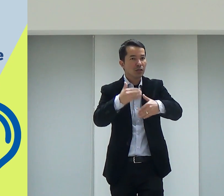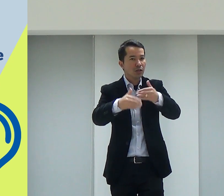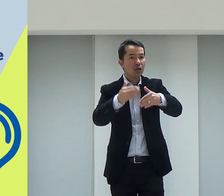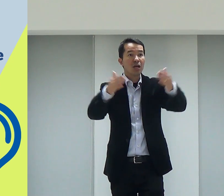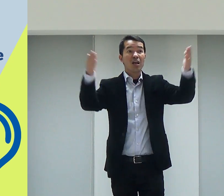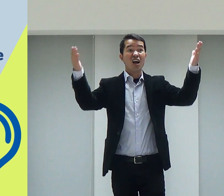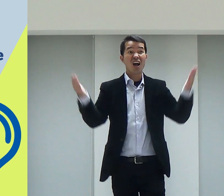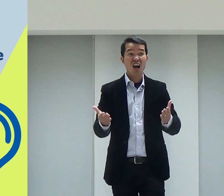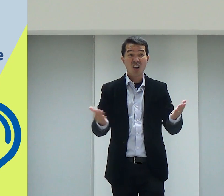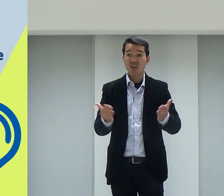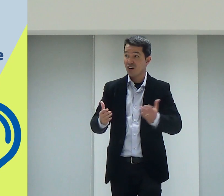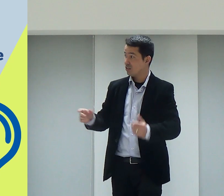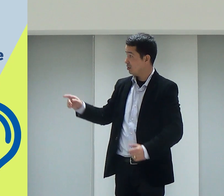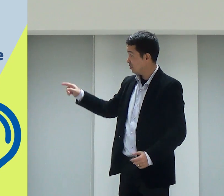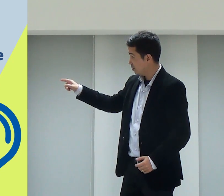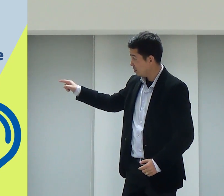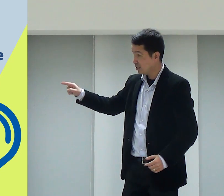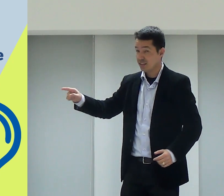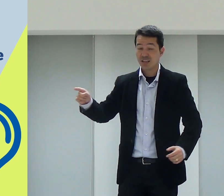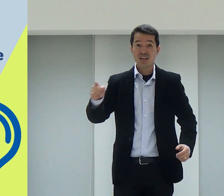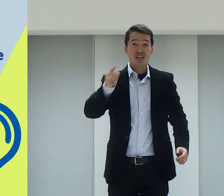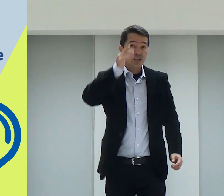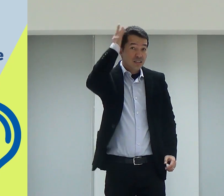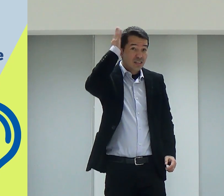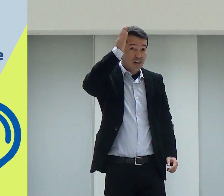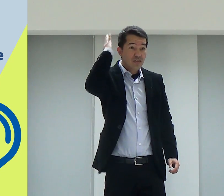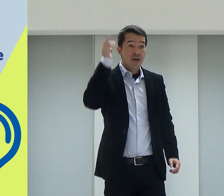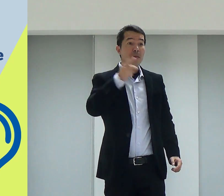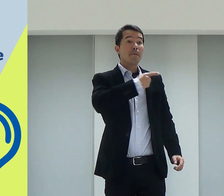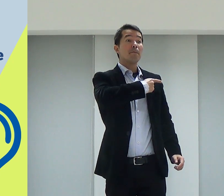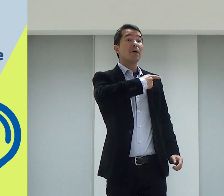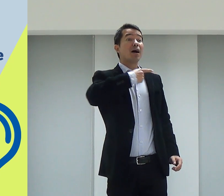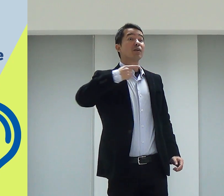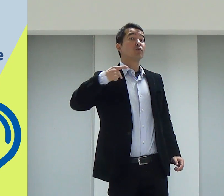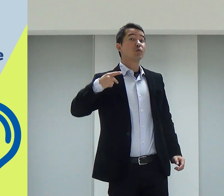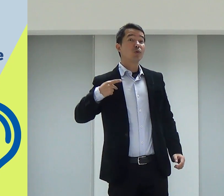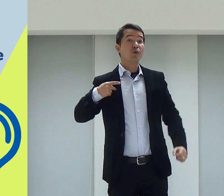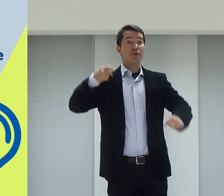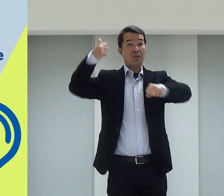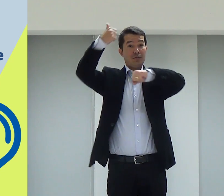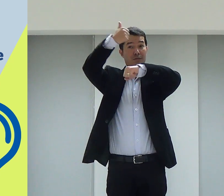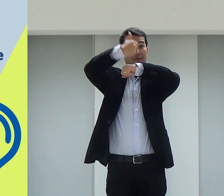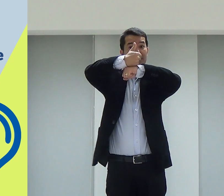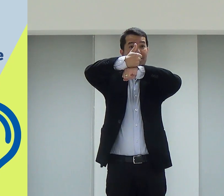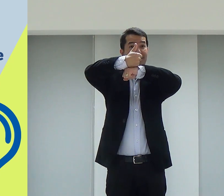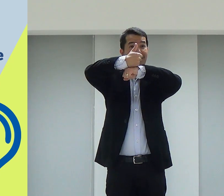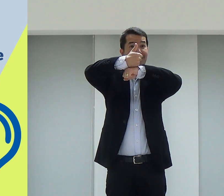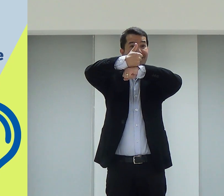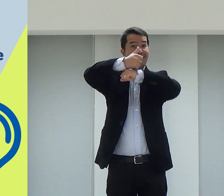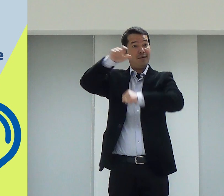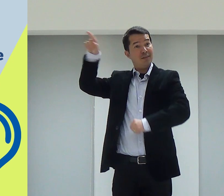poucos, ele foi aprendendo. E hoje, Nelson, ele é pastor dessa igreja.